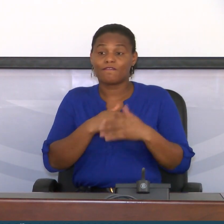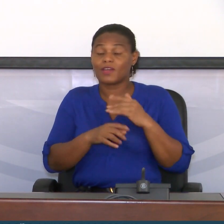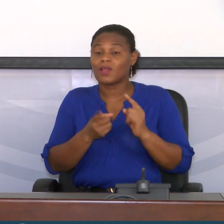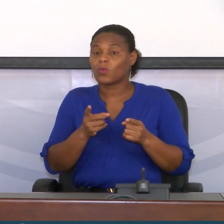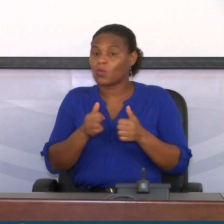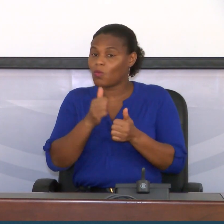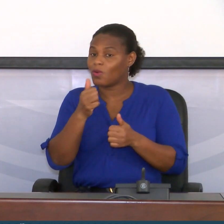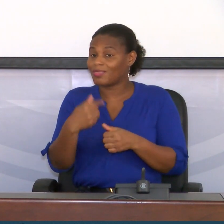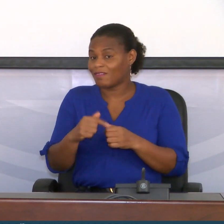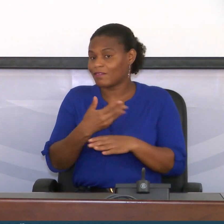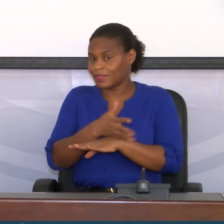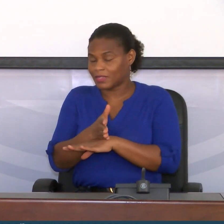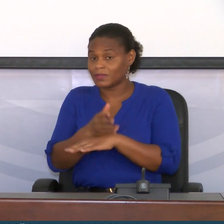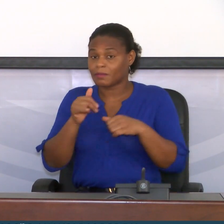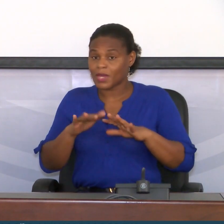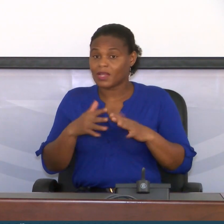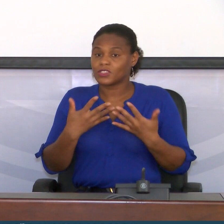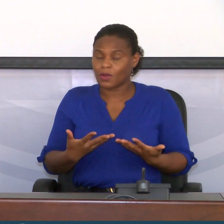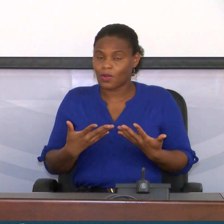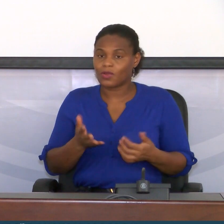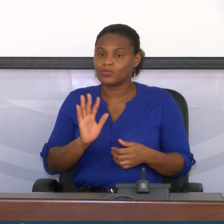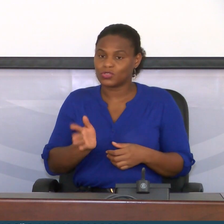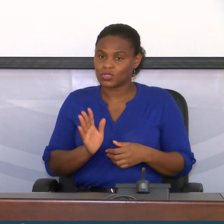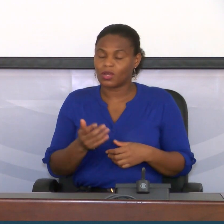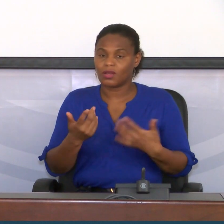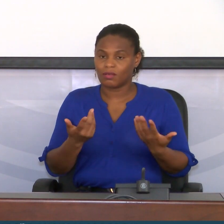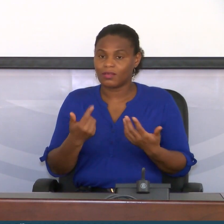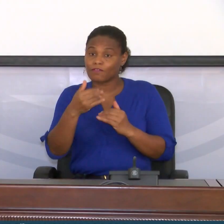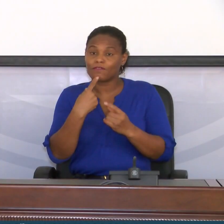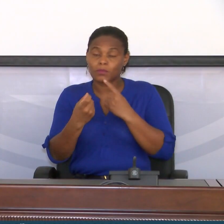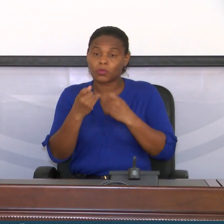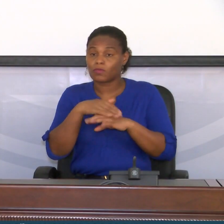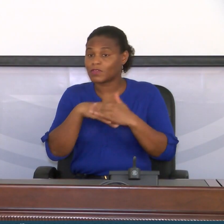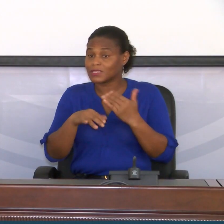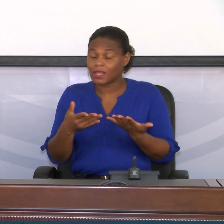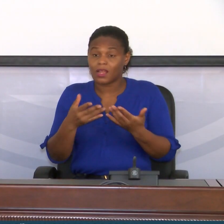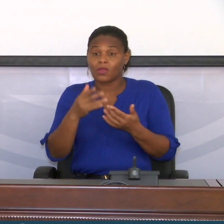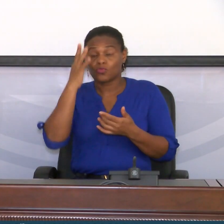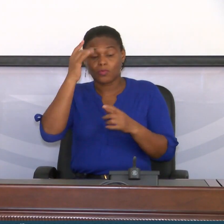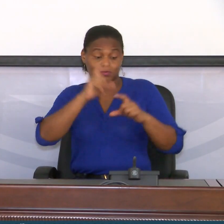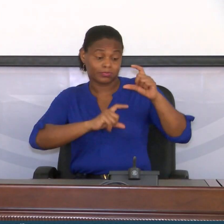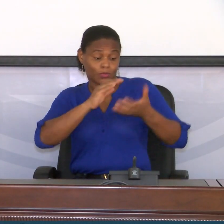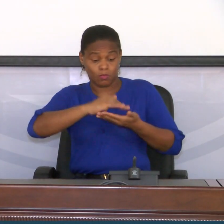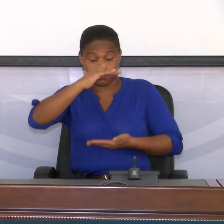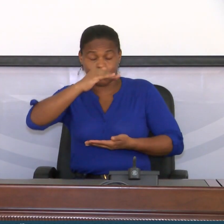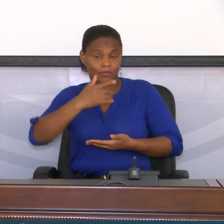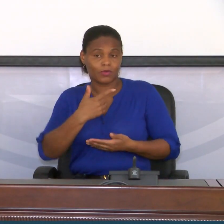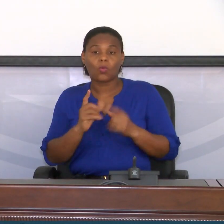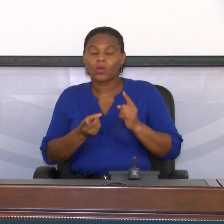houvesse algum atraso, mas que neste momento já está sendo, portanto, resolvido em termos de acumulados. Mas o que posso dizer é que